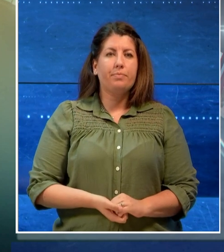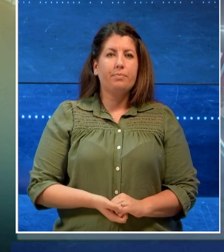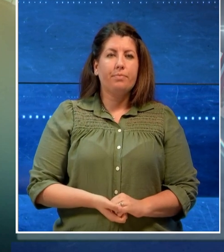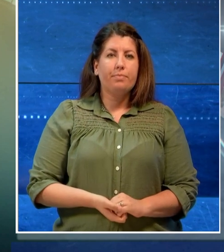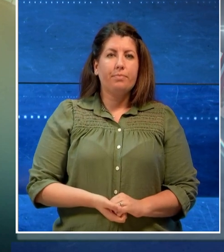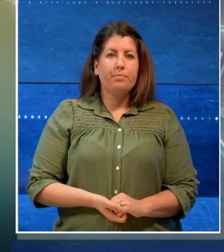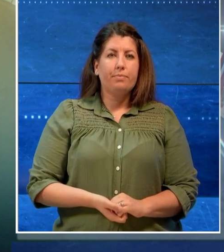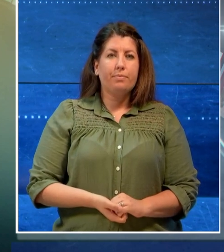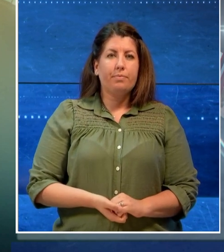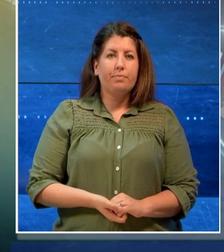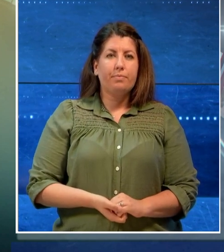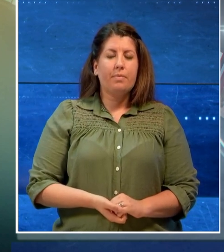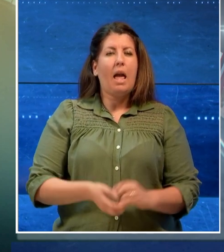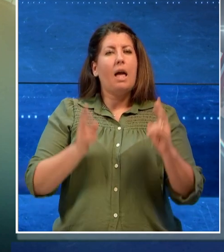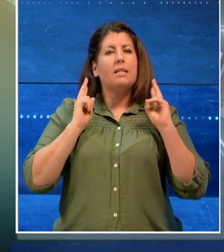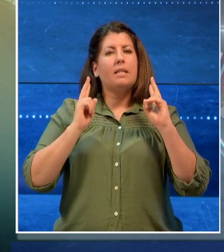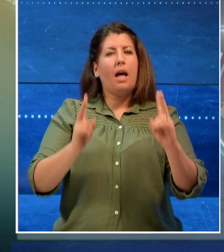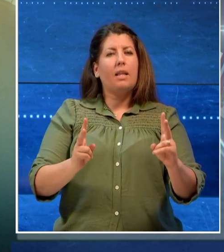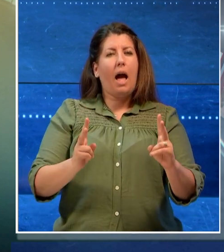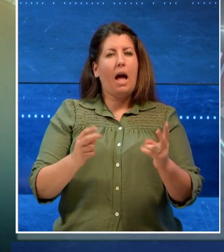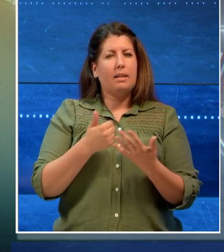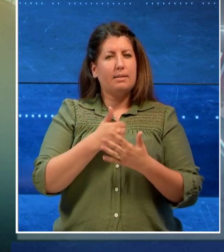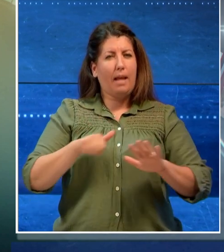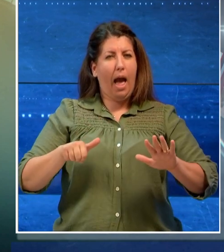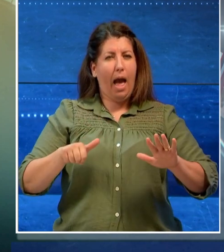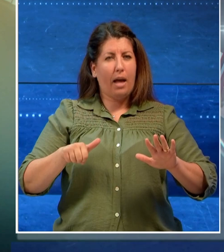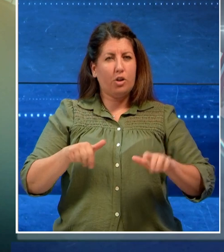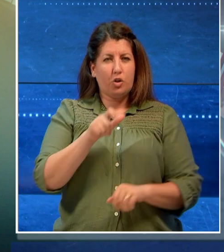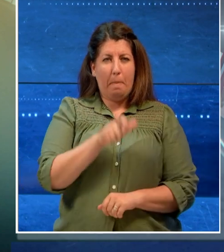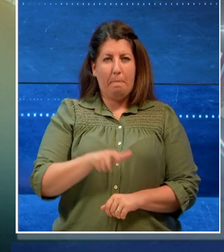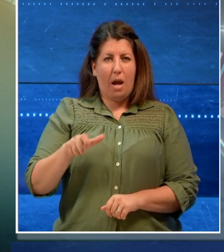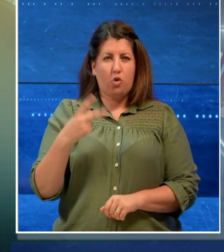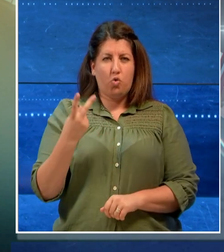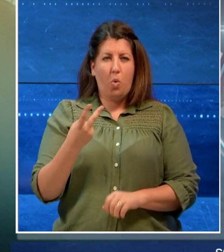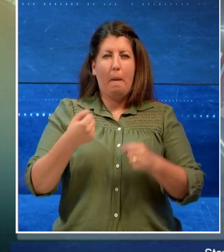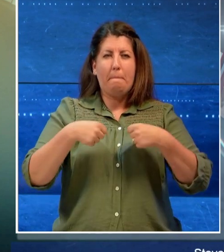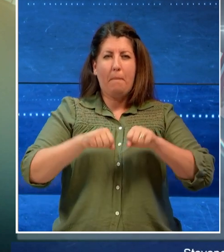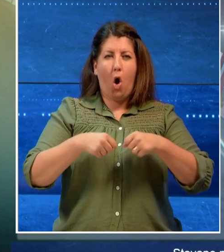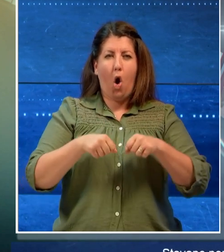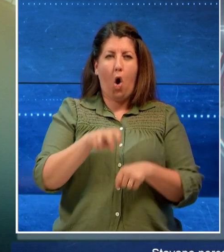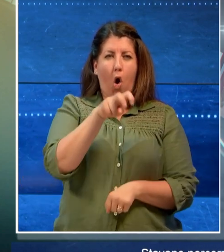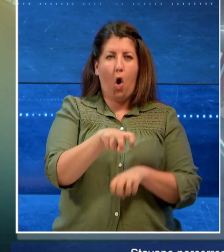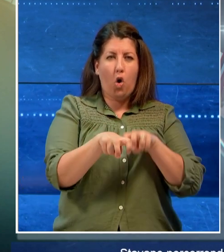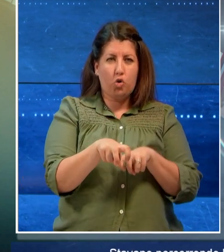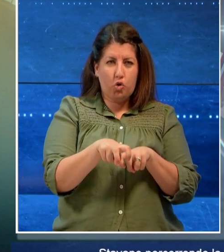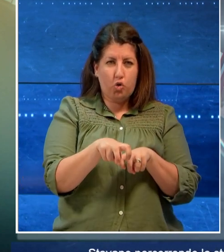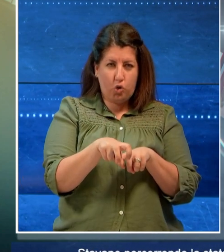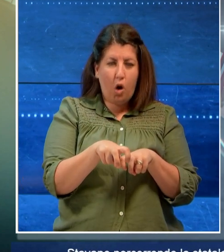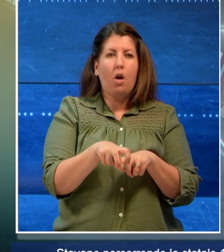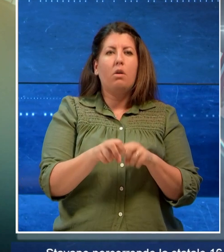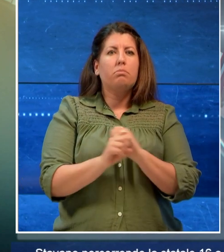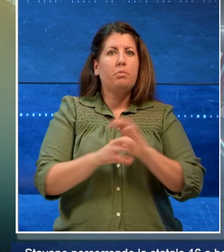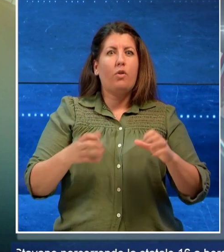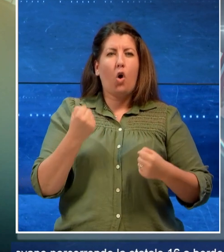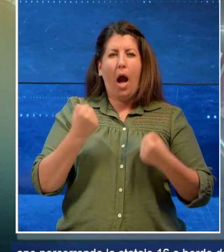Stavano percorrendo la Statale 16 a bordo della loro moto quando sono stati travolti da un